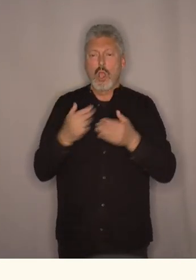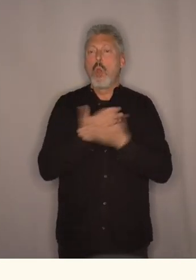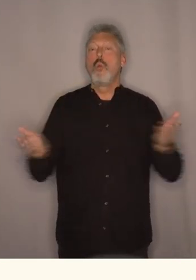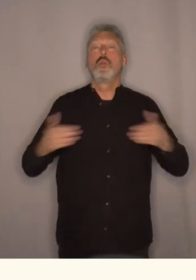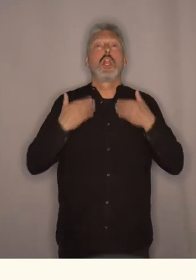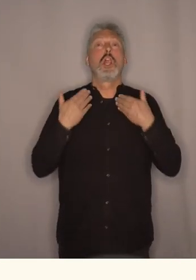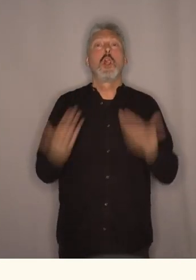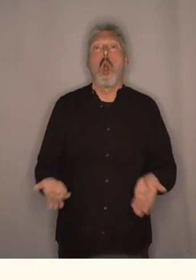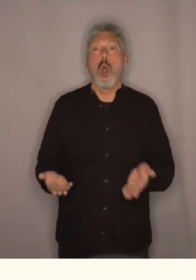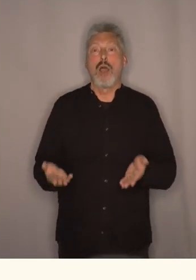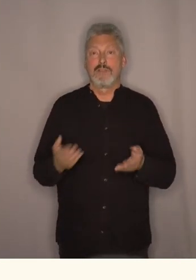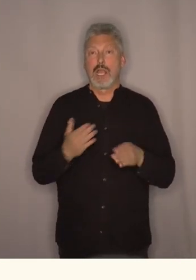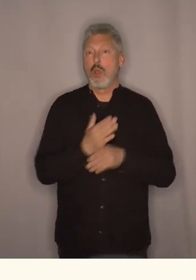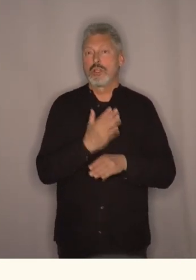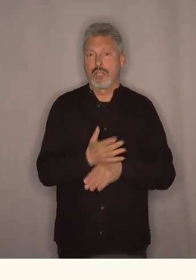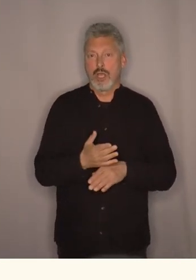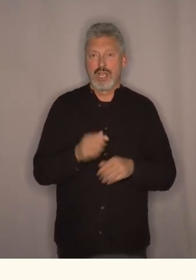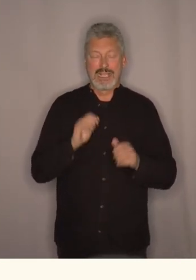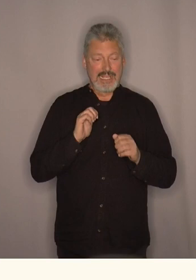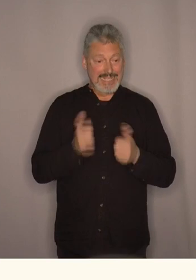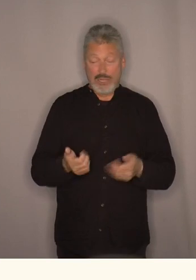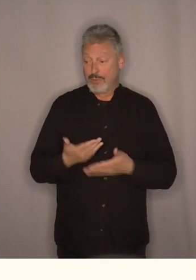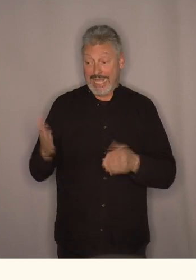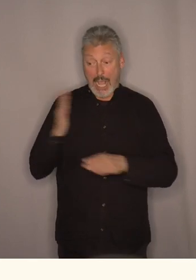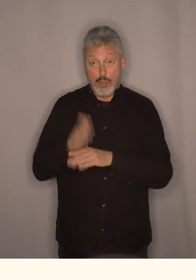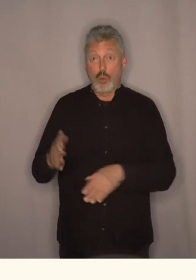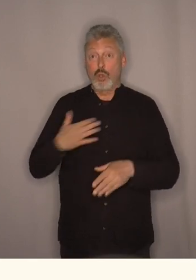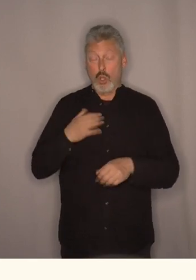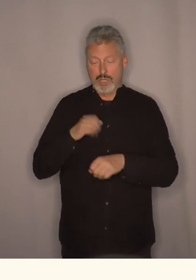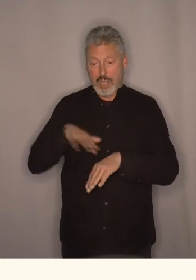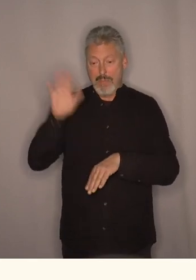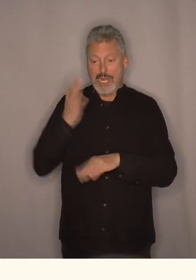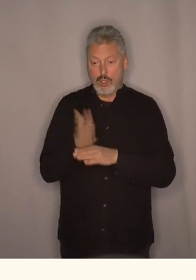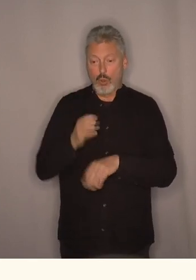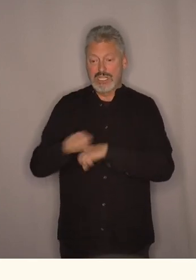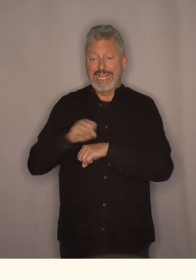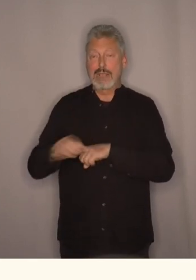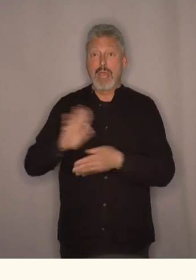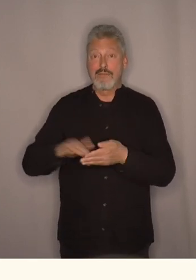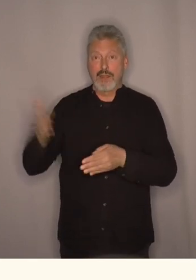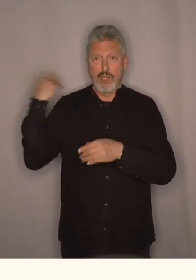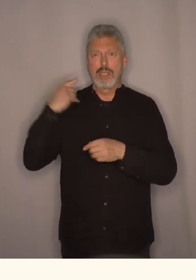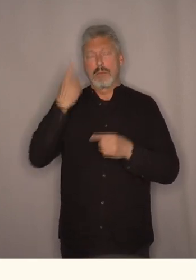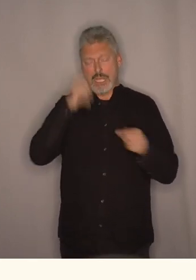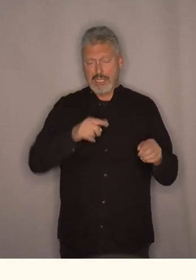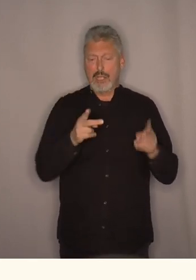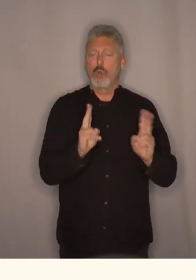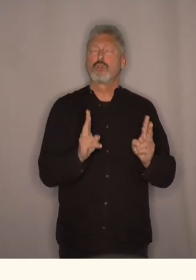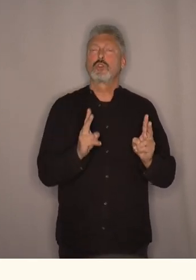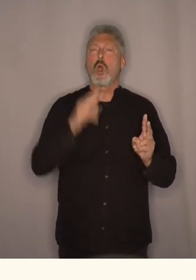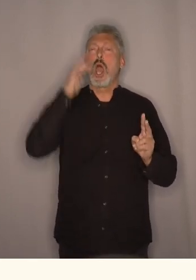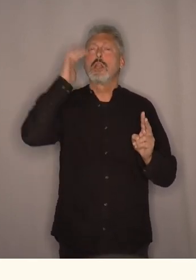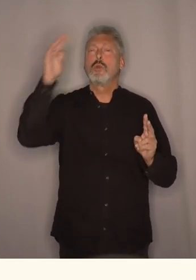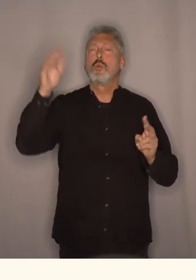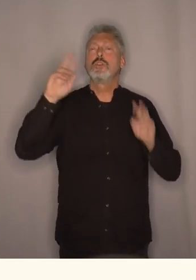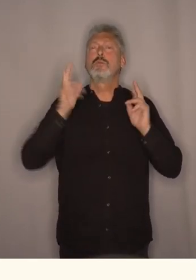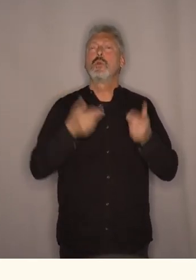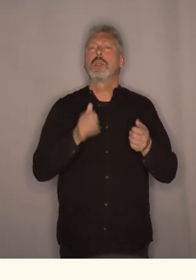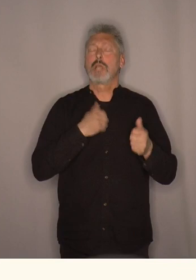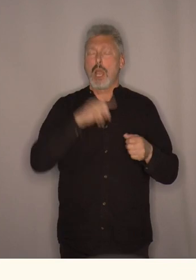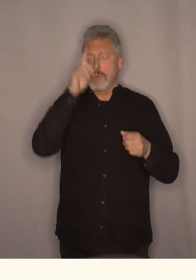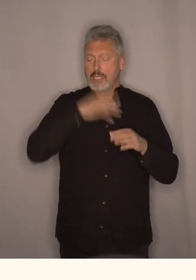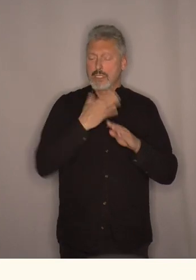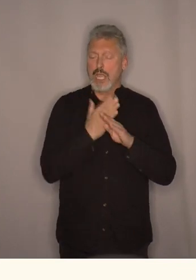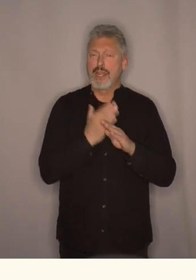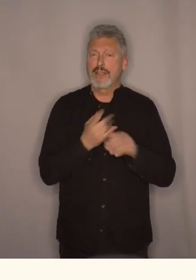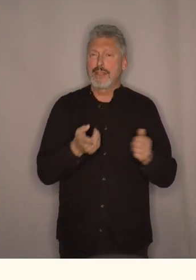strime fra før. Jeg synes det er på tide å respektere at rusbrukere også skal ha menneskerettigheter. Vi er nødt til